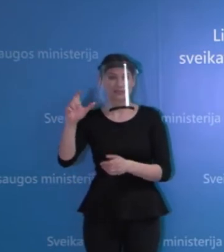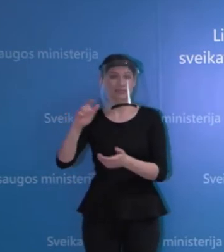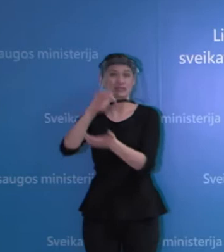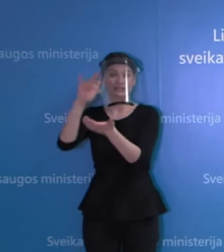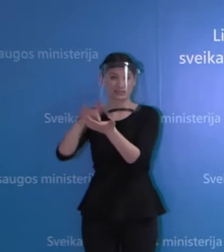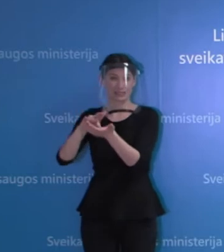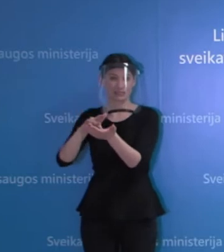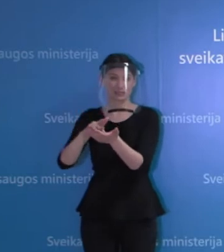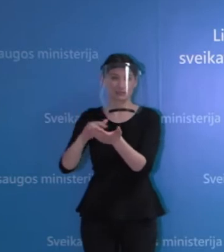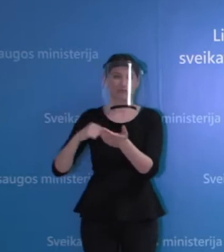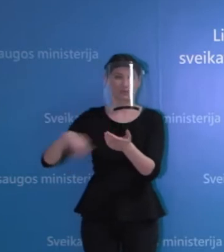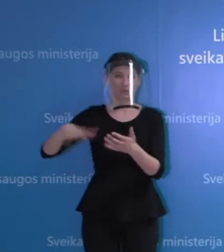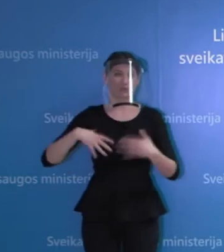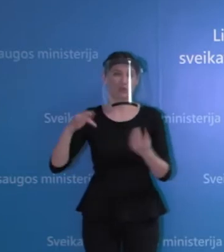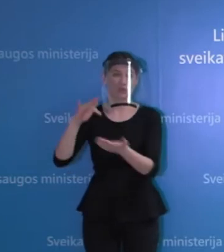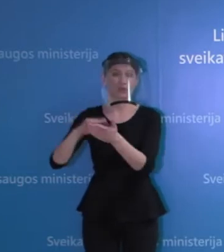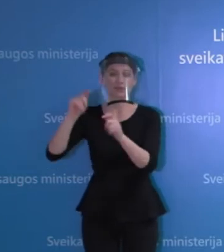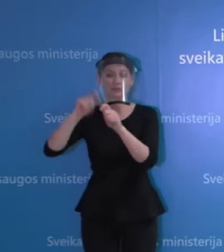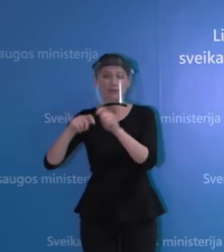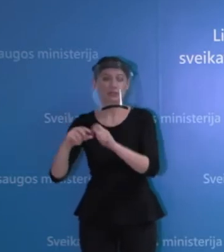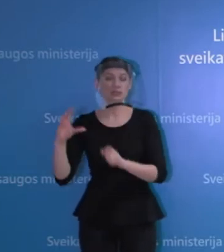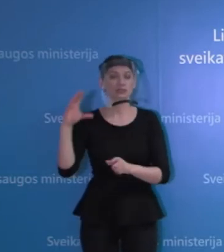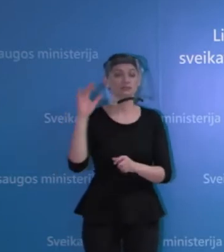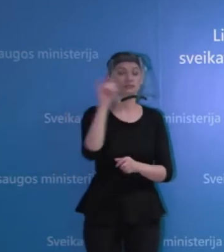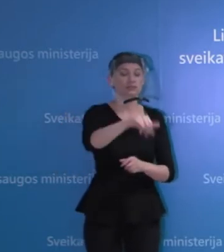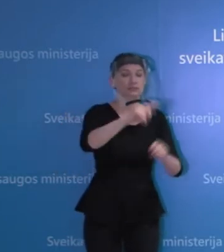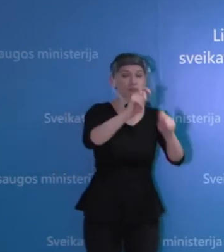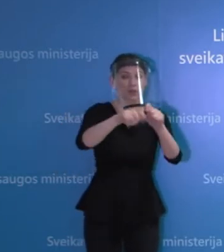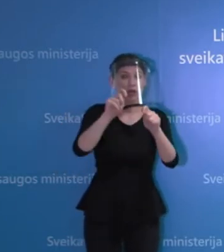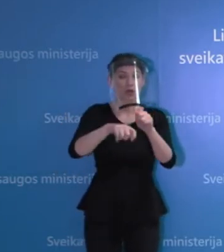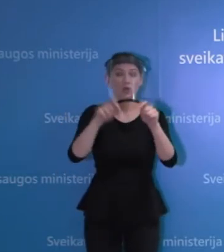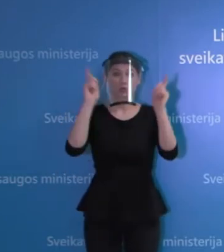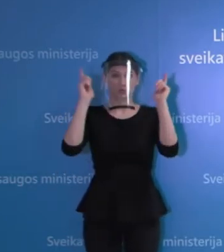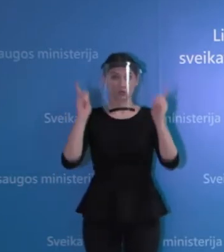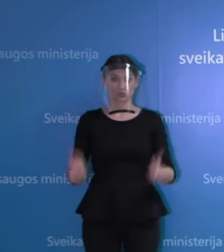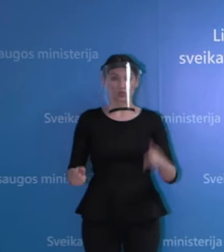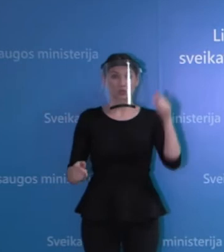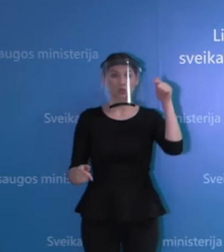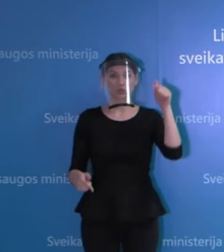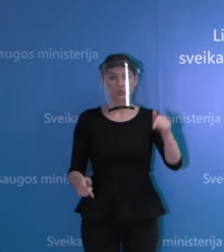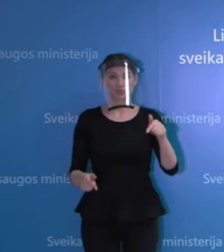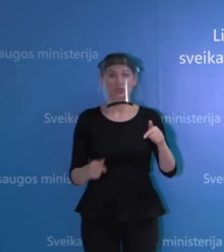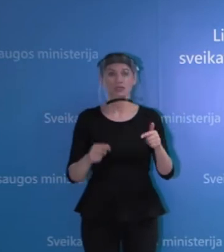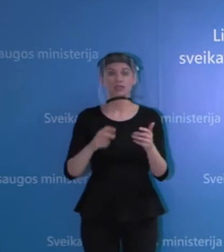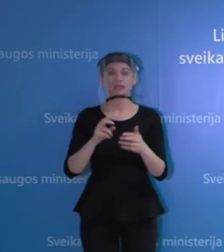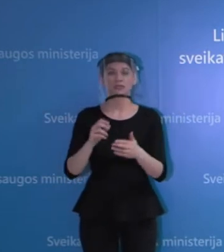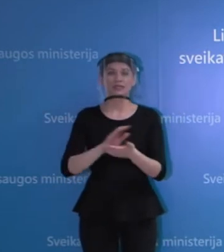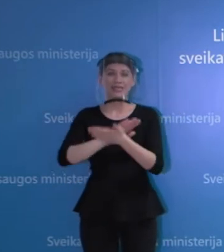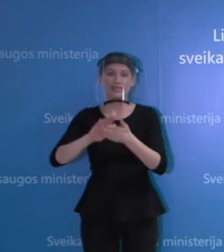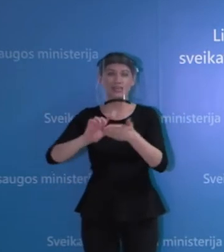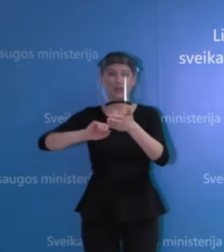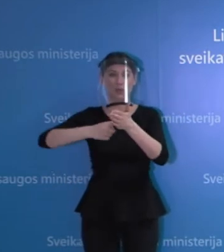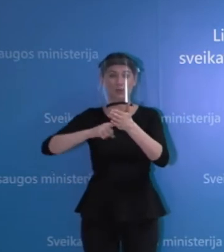specialistai, kurie vertino ten situaciją, tai, kad šitą įstaigą hygienos pasą turėjo tik tai